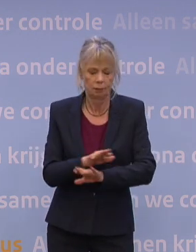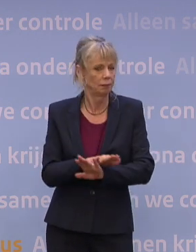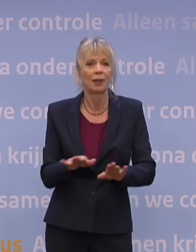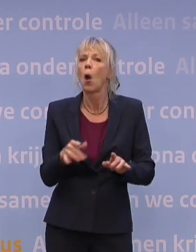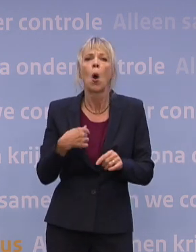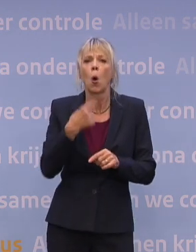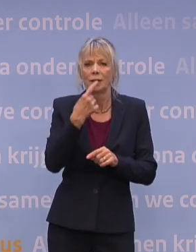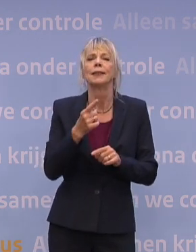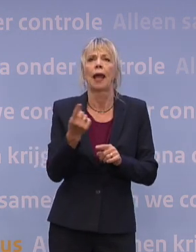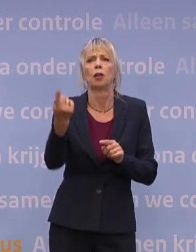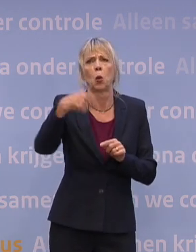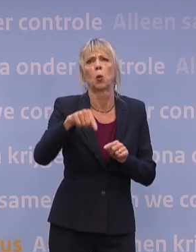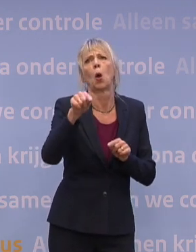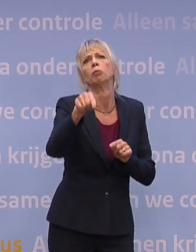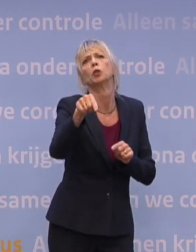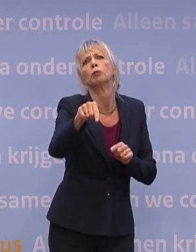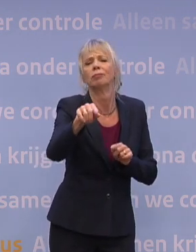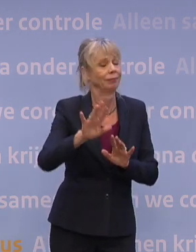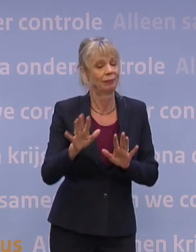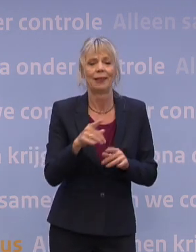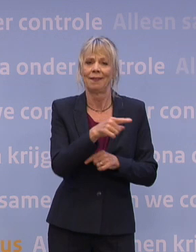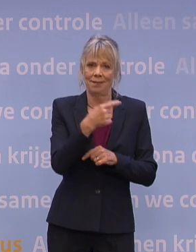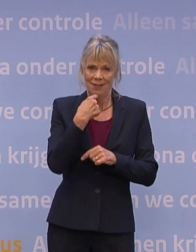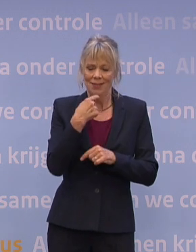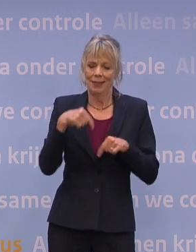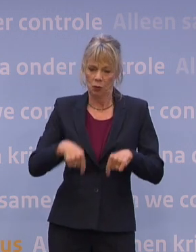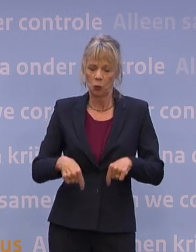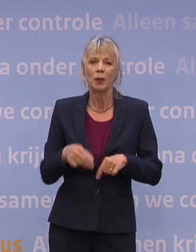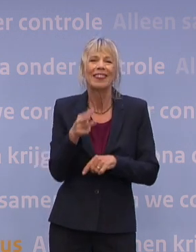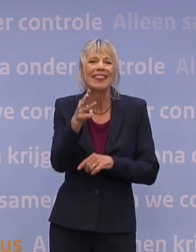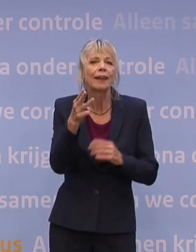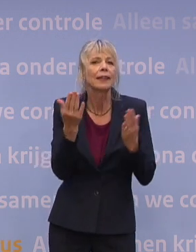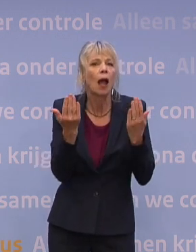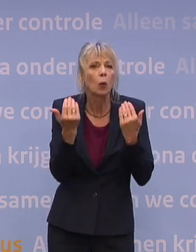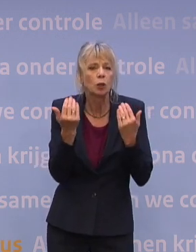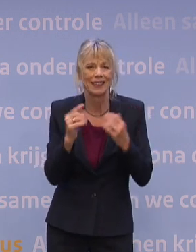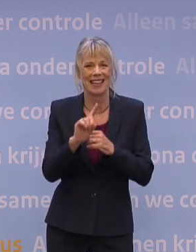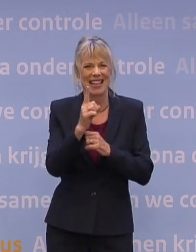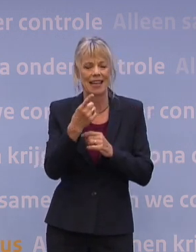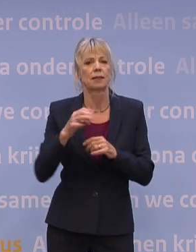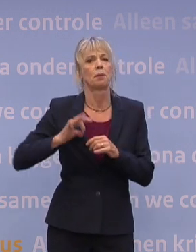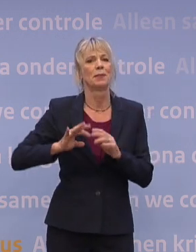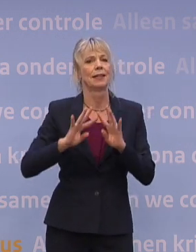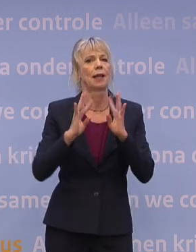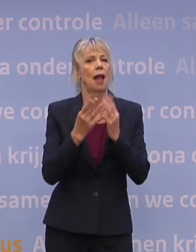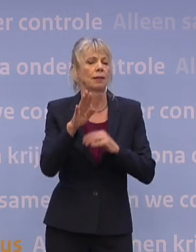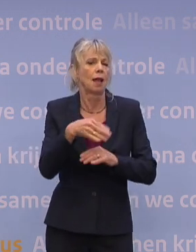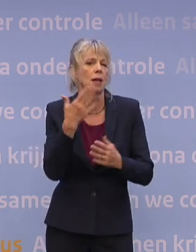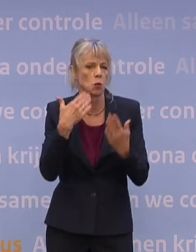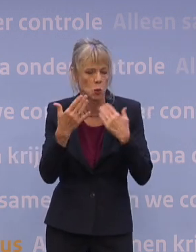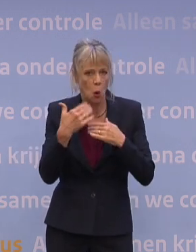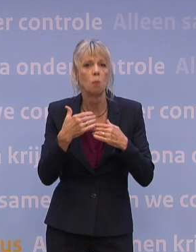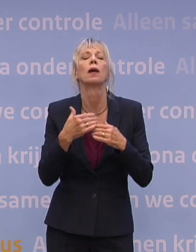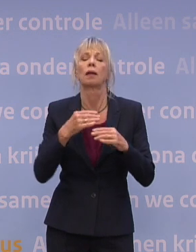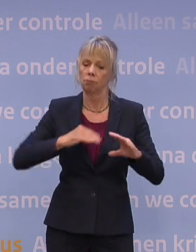dan zijn. Nee, we gaan nu zeggen op 13 augustus, dat is de eerste ministerraad na de zomer, op 13 augustus, gaan we dat